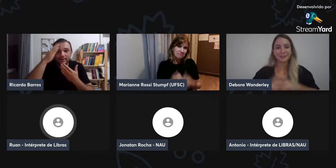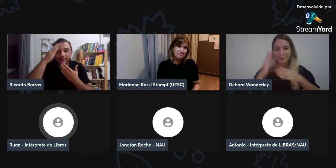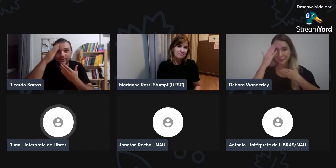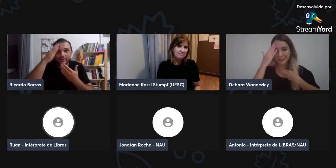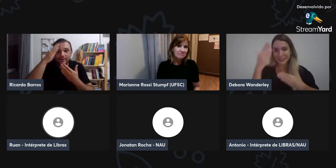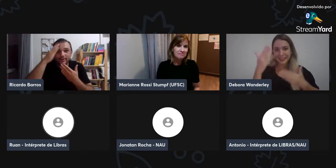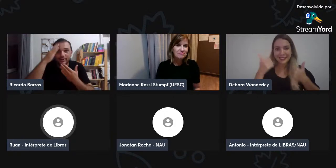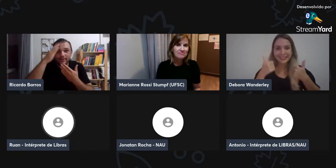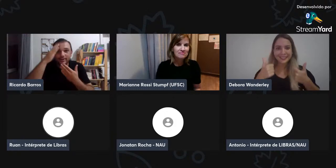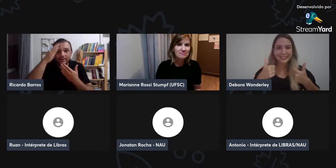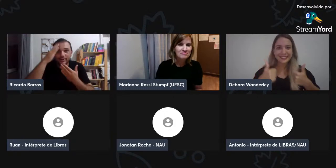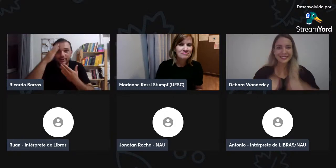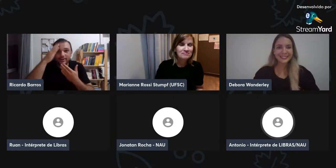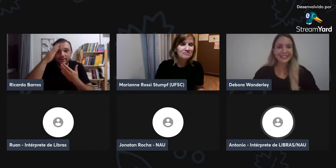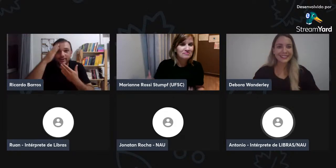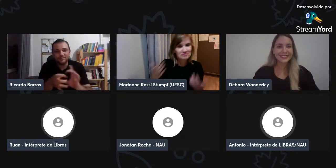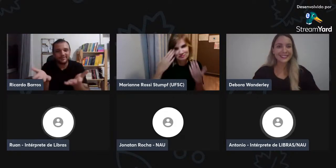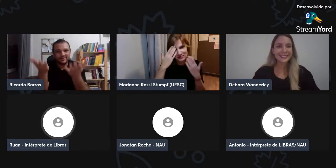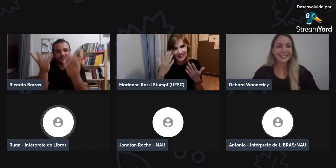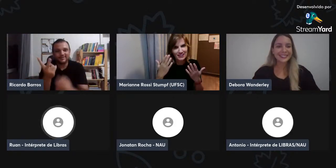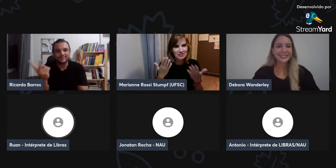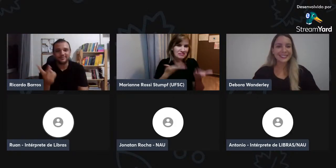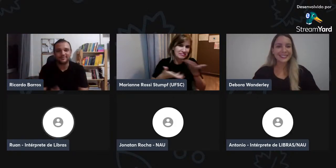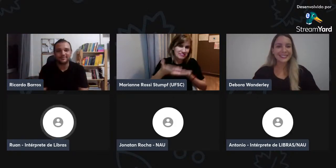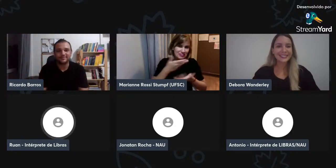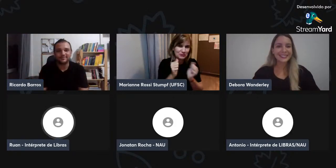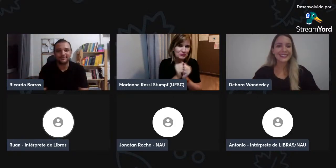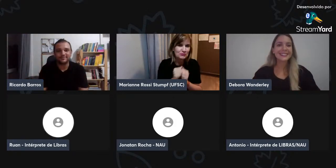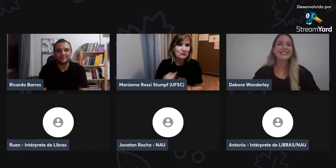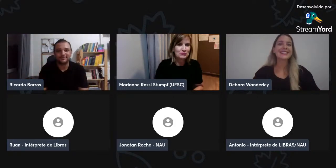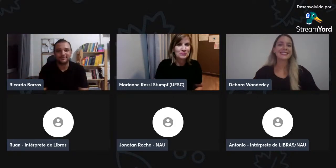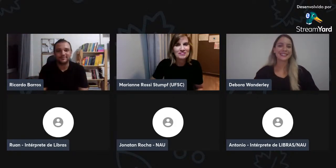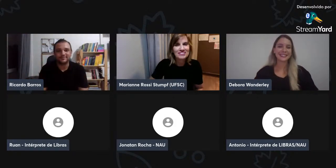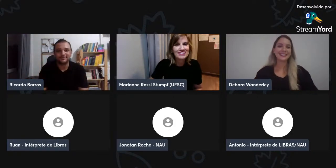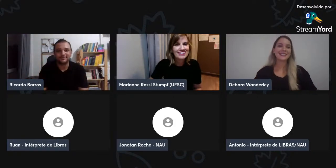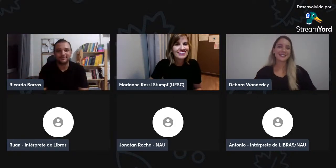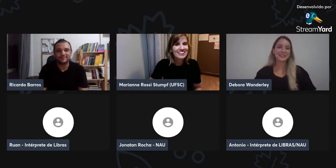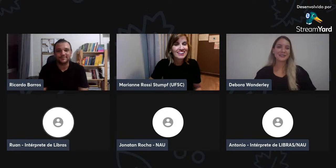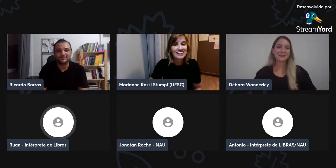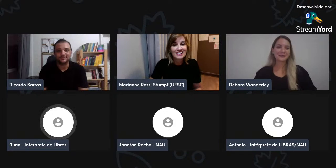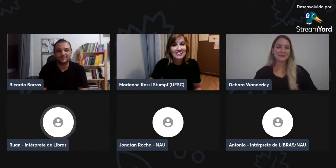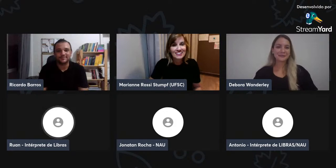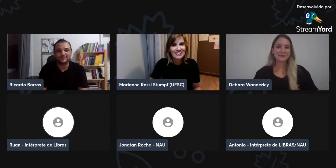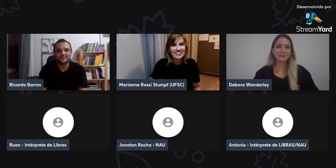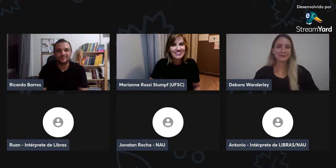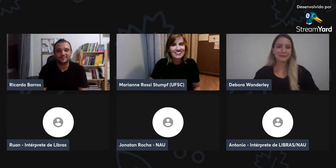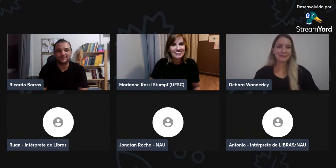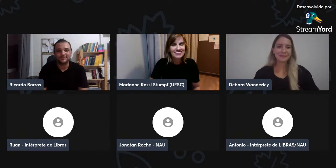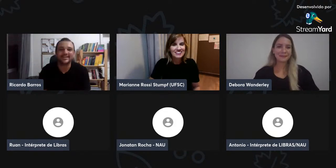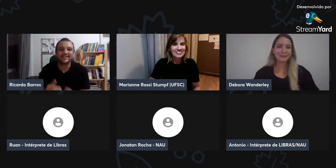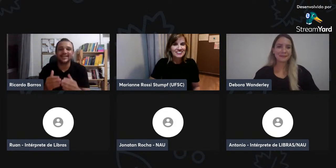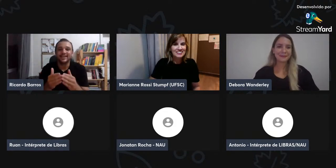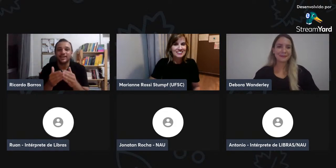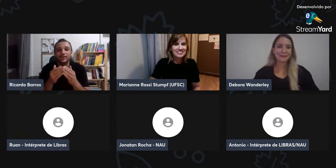obrigado, professora Mariana, professora Débora. Obrigado. Muito obrigado a todos.